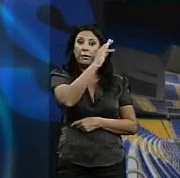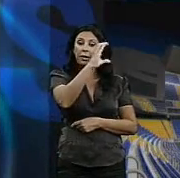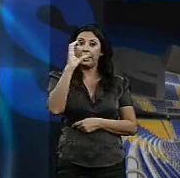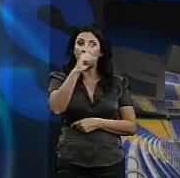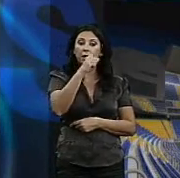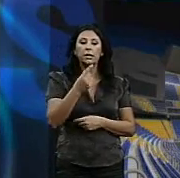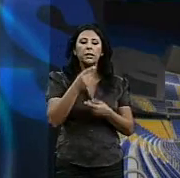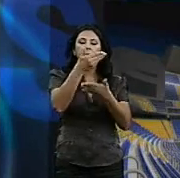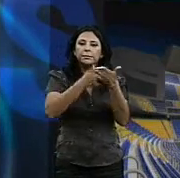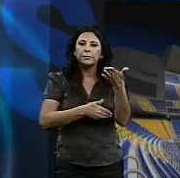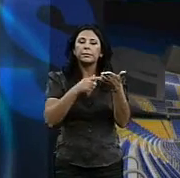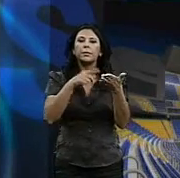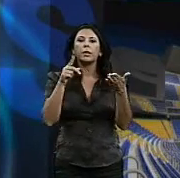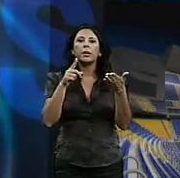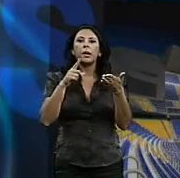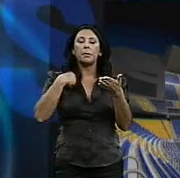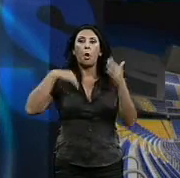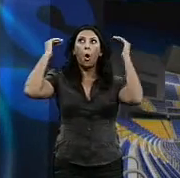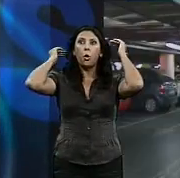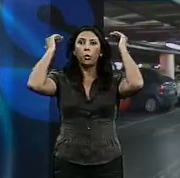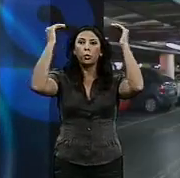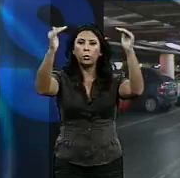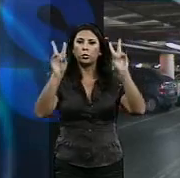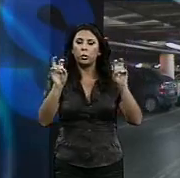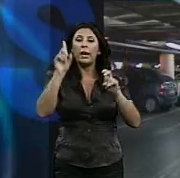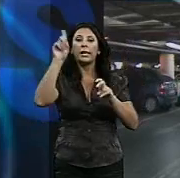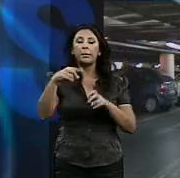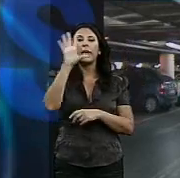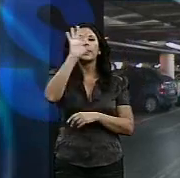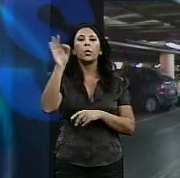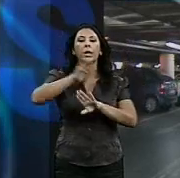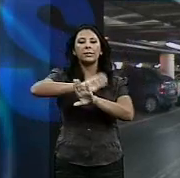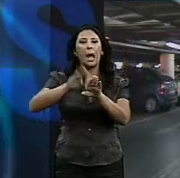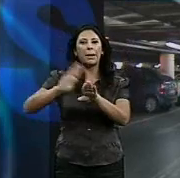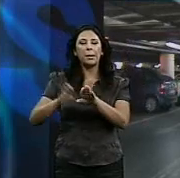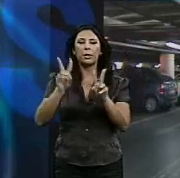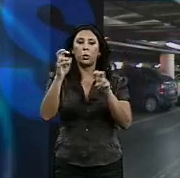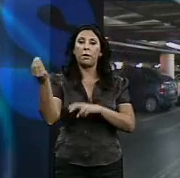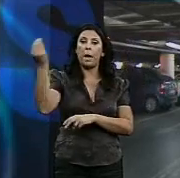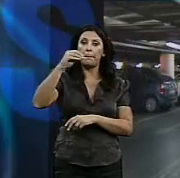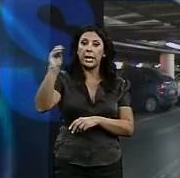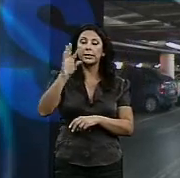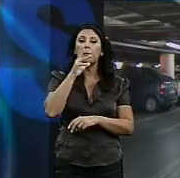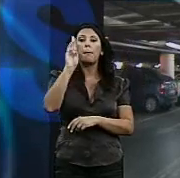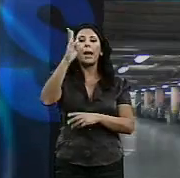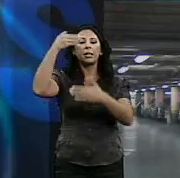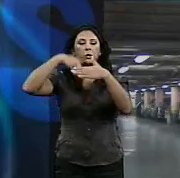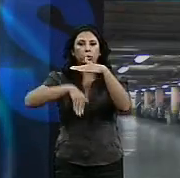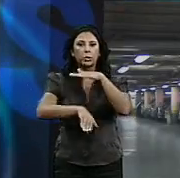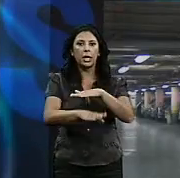contempla una enorme visera de cobertura y amplía en 50 plazas de aparcamiento las previsiones del parking subterráneo que albergará el